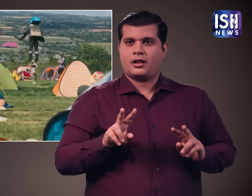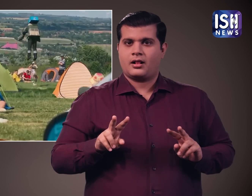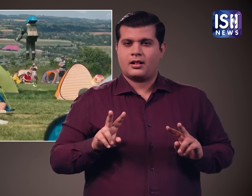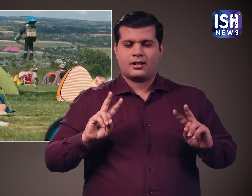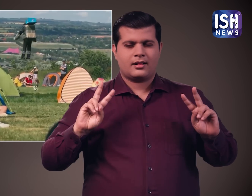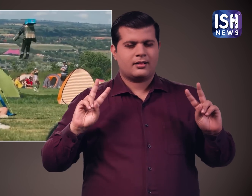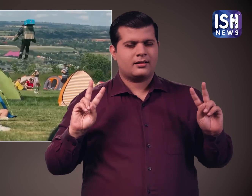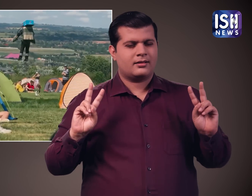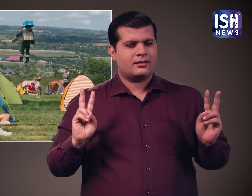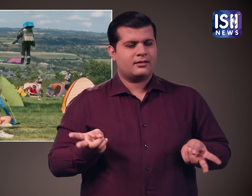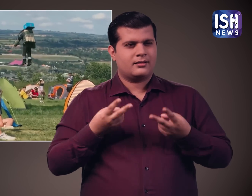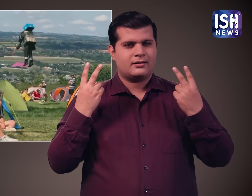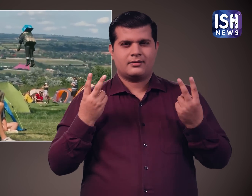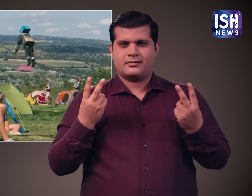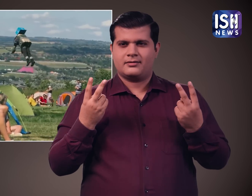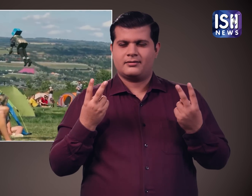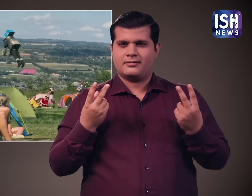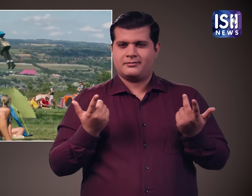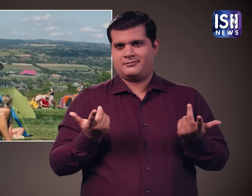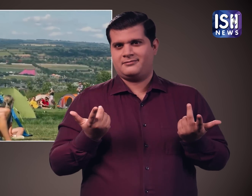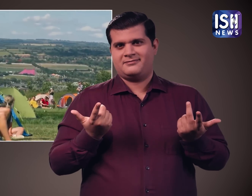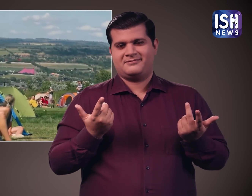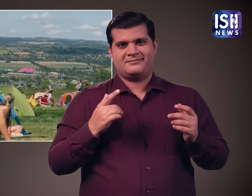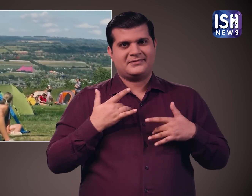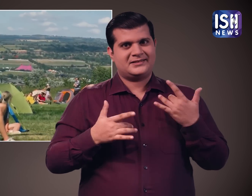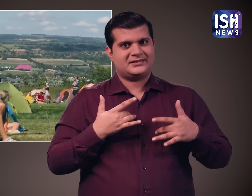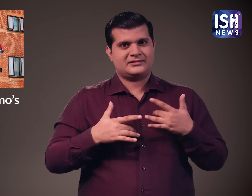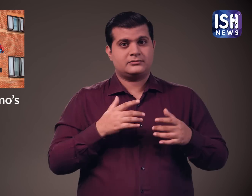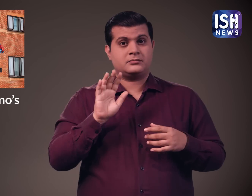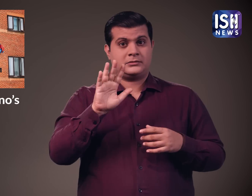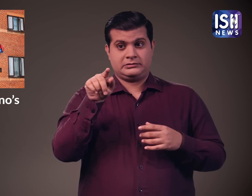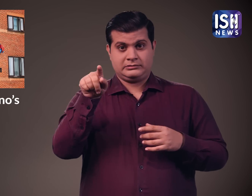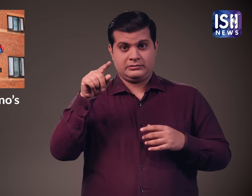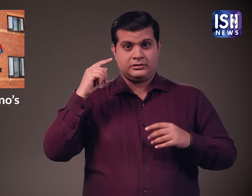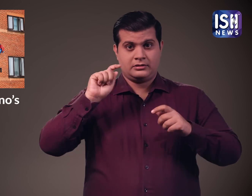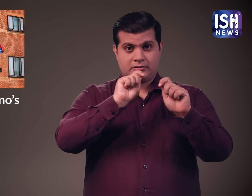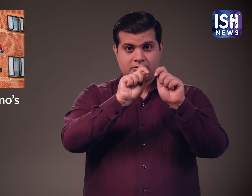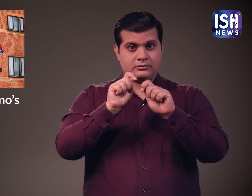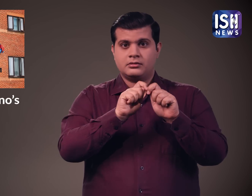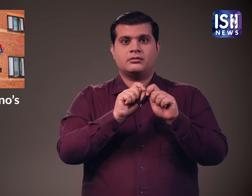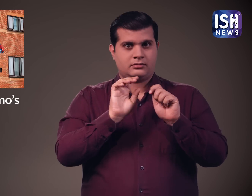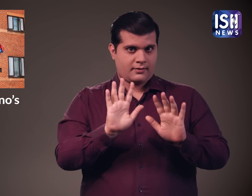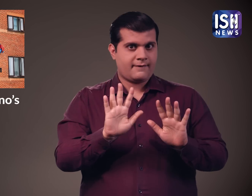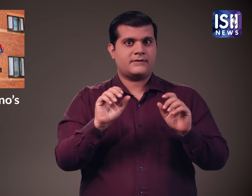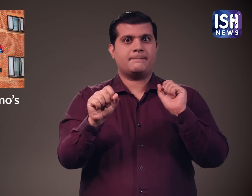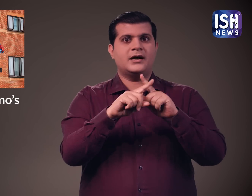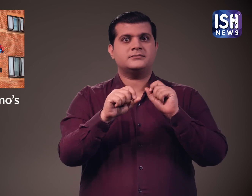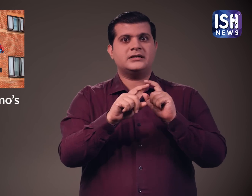बहुत खूब कितना अनुका है दिल जजब ये jet pack custom निर्मित है